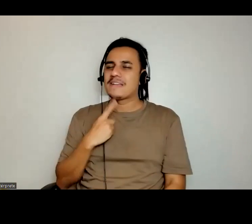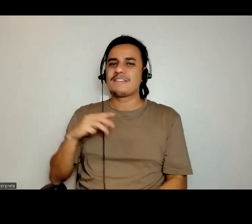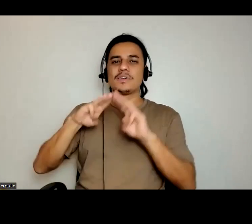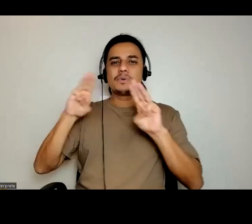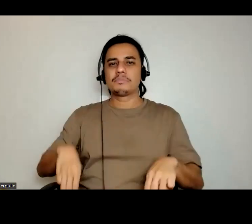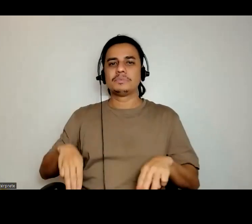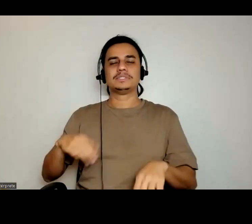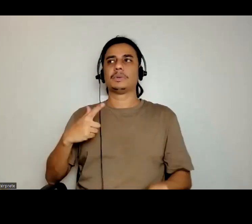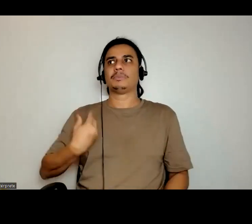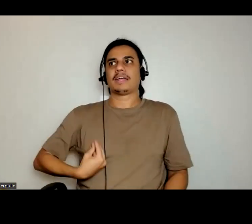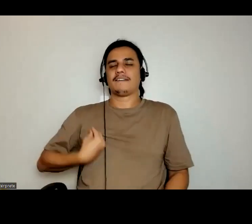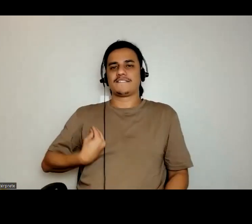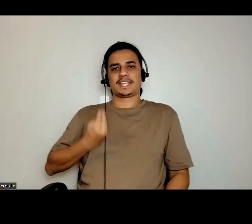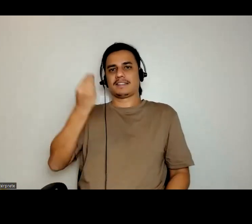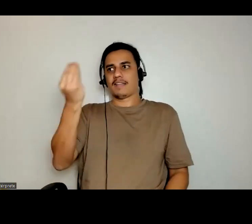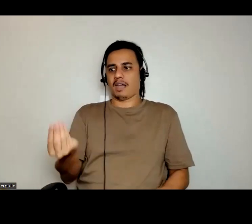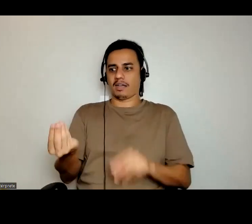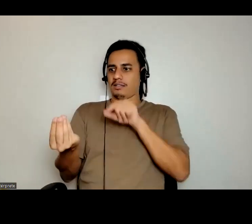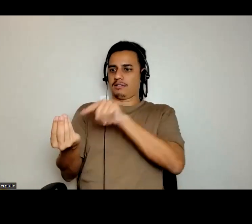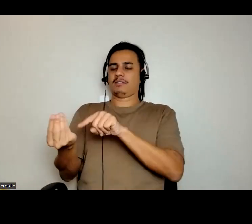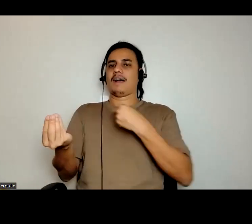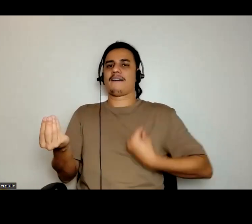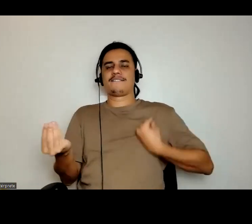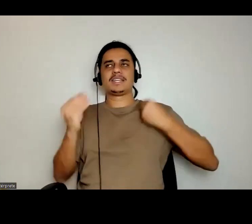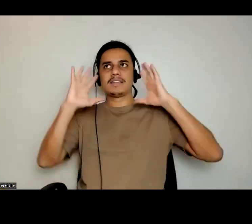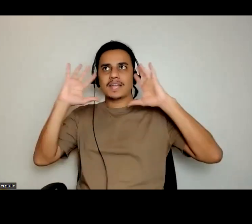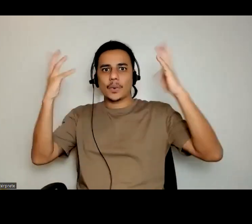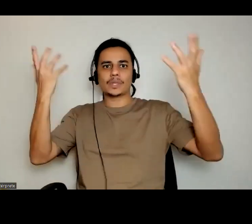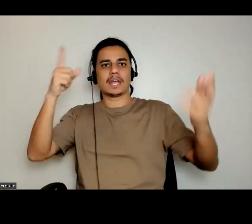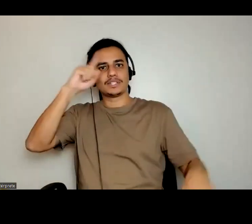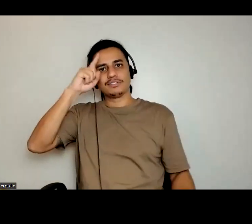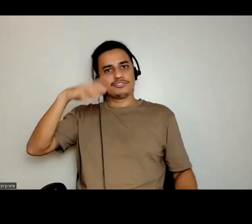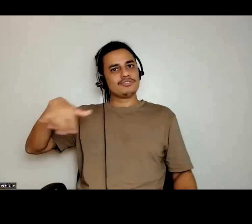cabe à vida, né, à vida cotidiana, à vida que acontece, que é